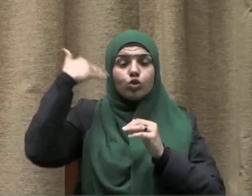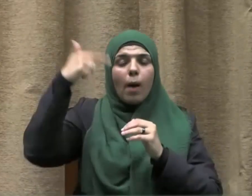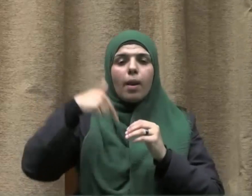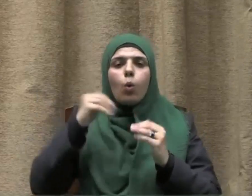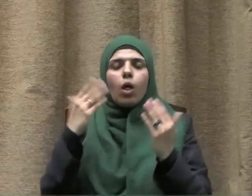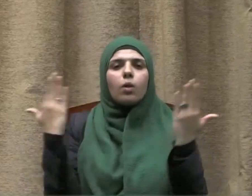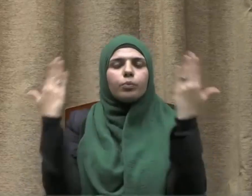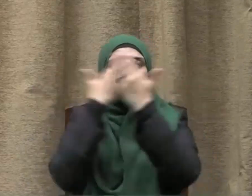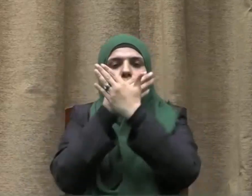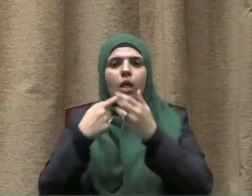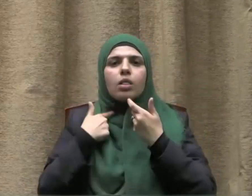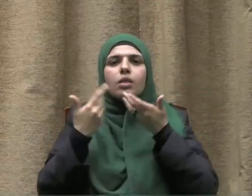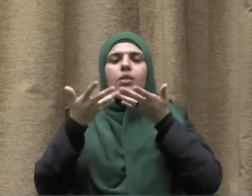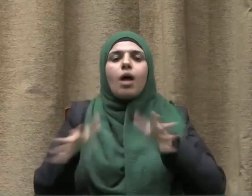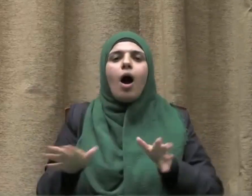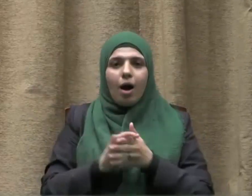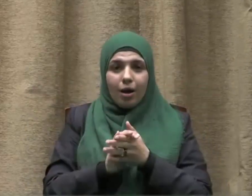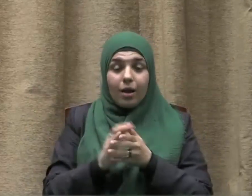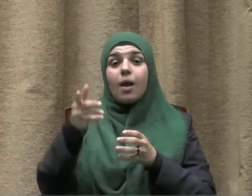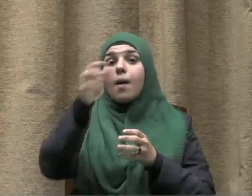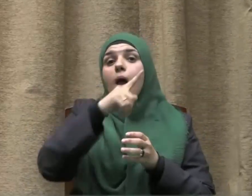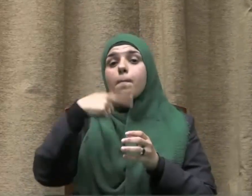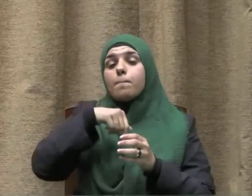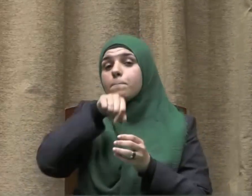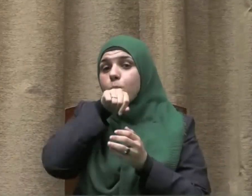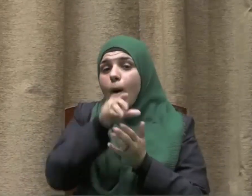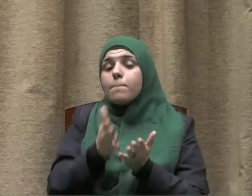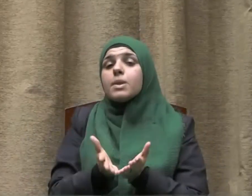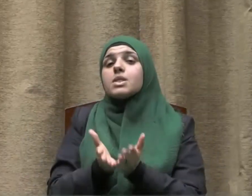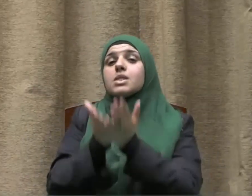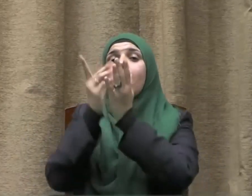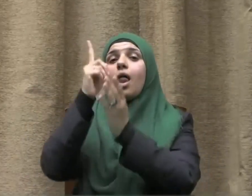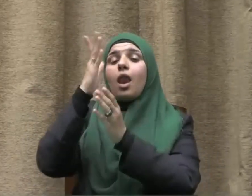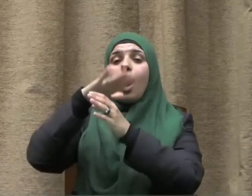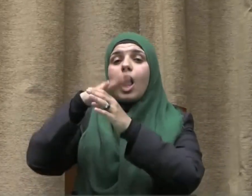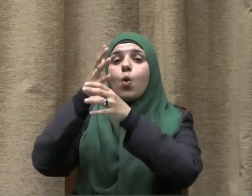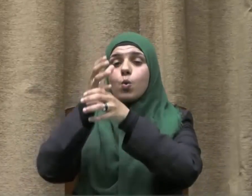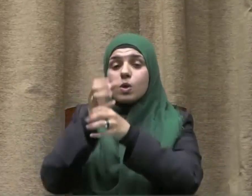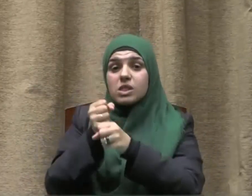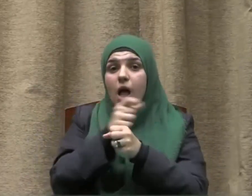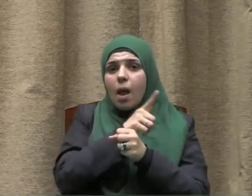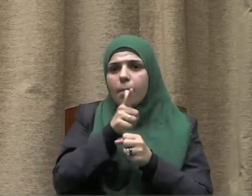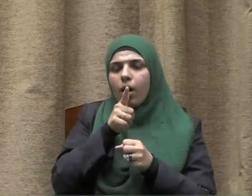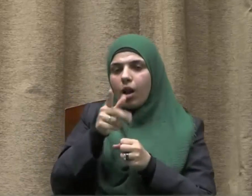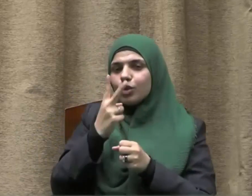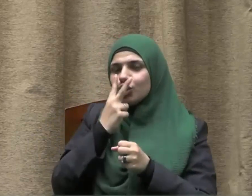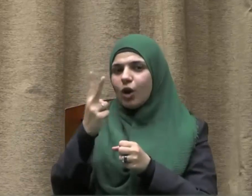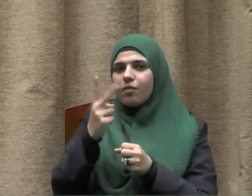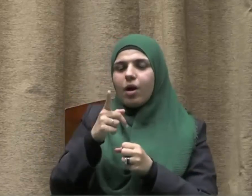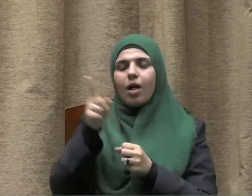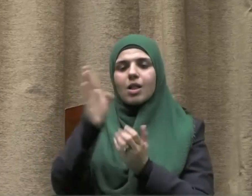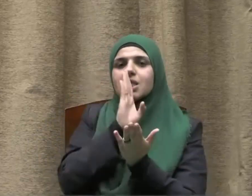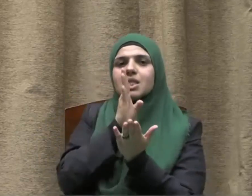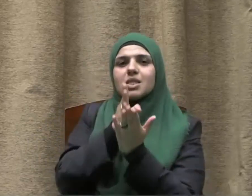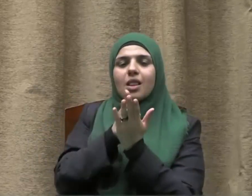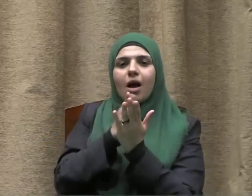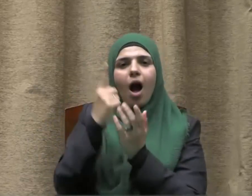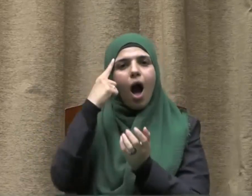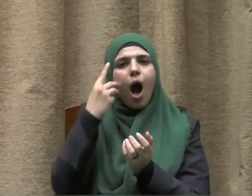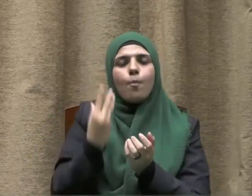مضيعة فبلغ ذلك رسول الله صلى الله عليه وسلم فقال صدك أبو بكر